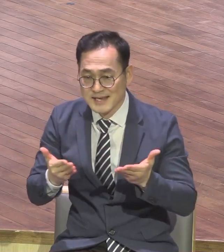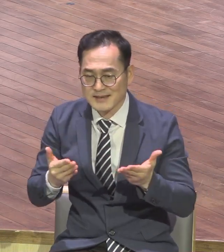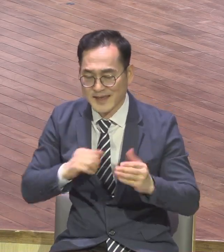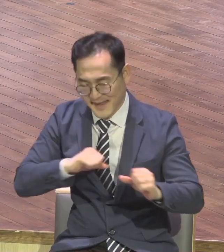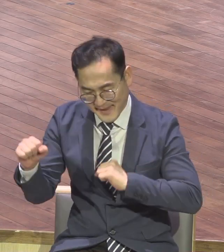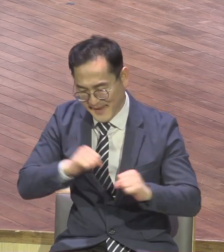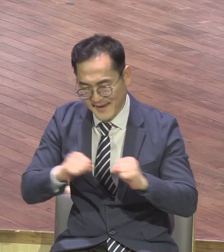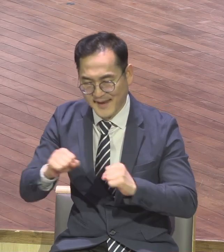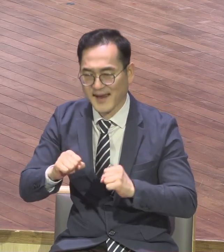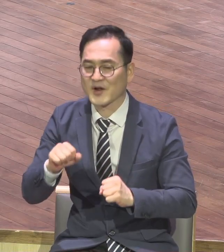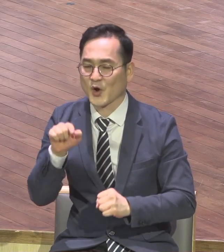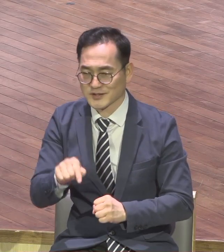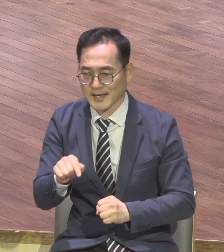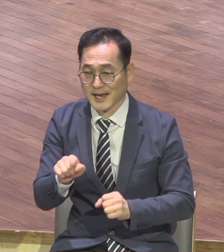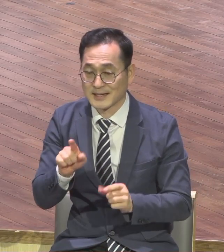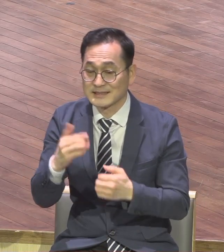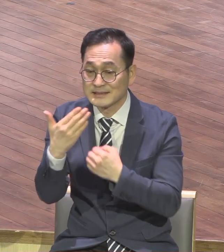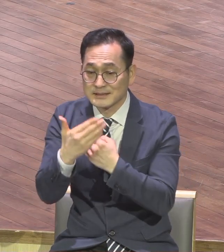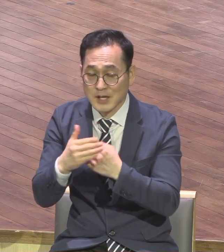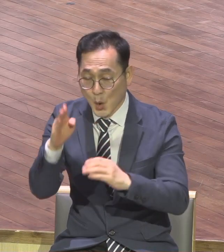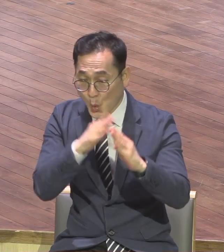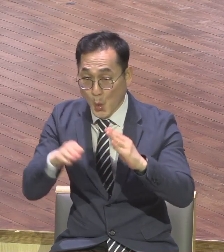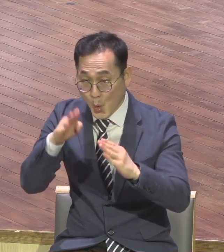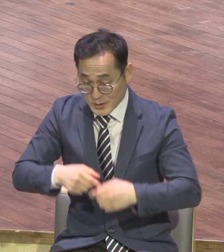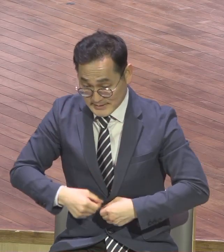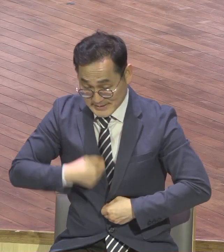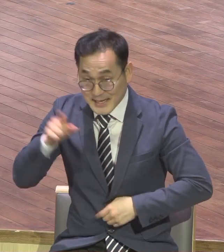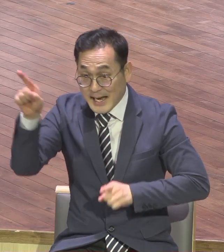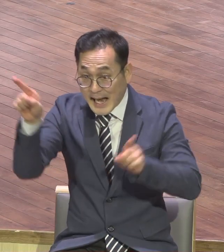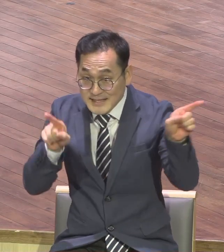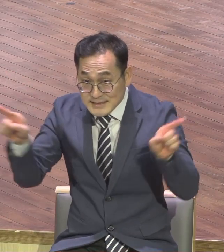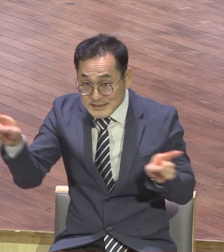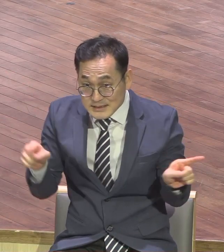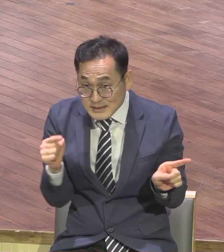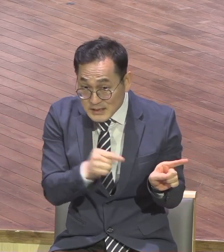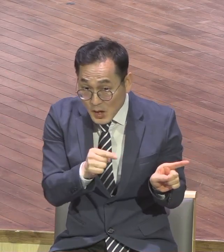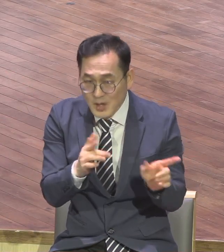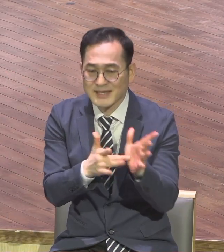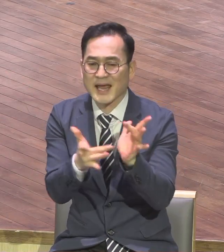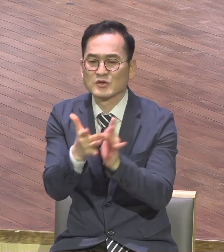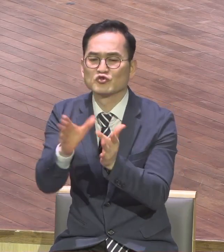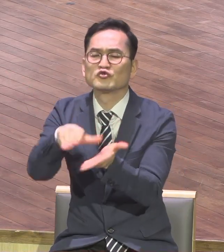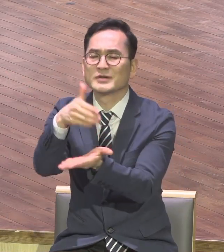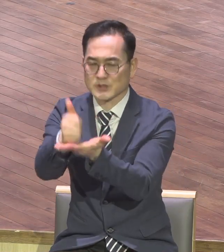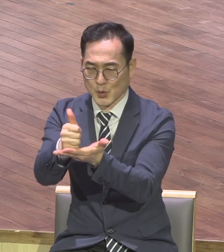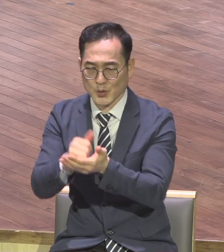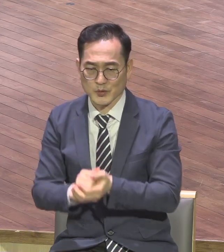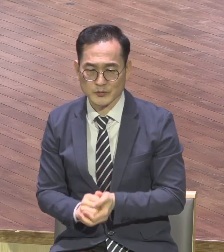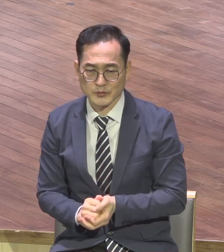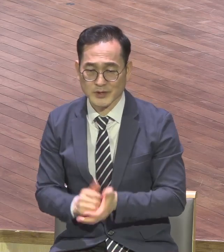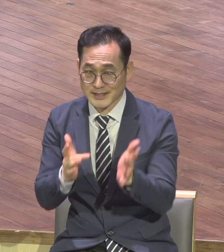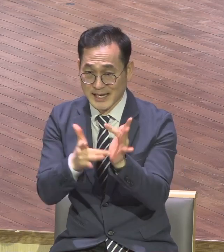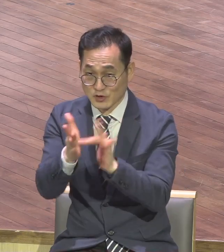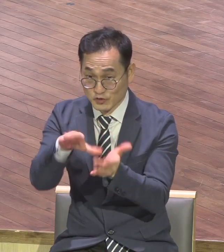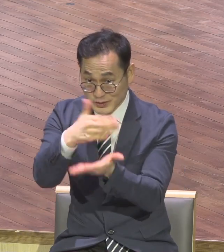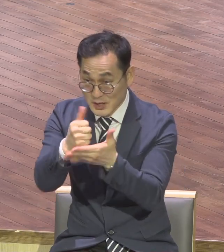바로 예수 그의 소리를 예표합니다 예수 그의 소리를 통해서 우리 인생의 권한적인 죄 문제 영혼 문제